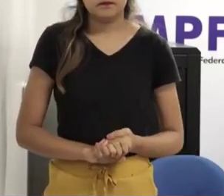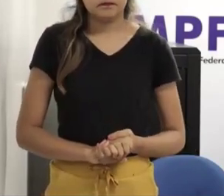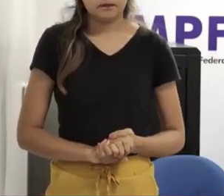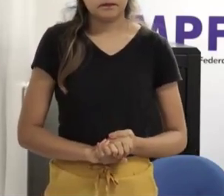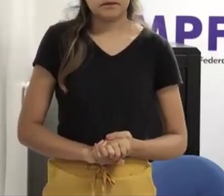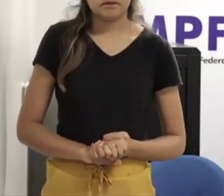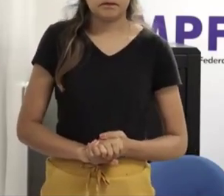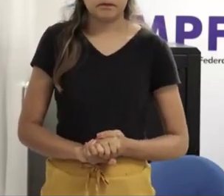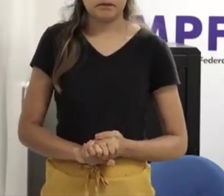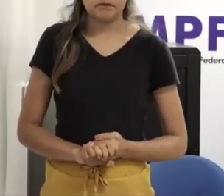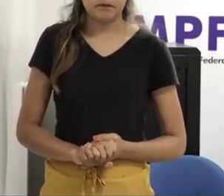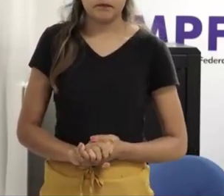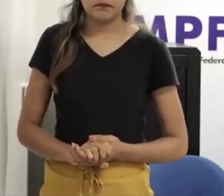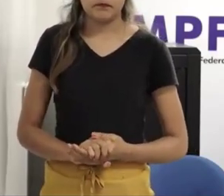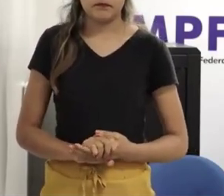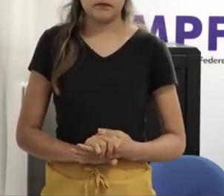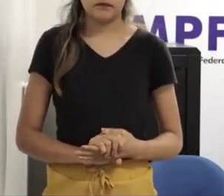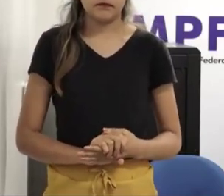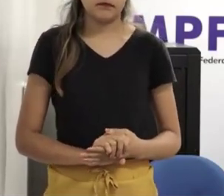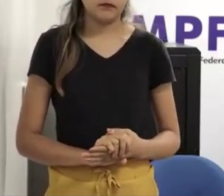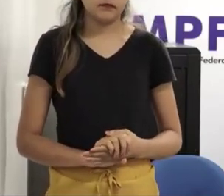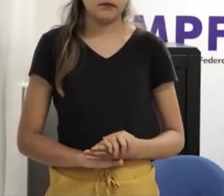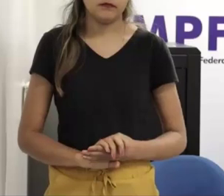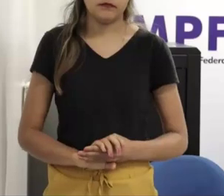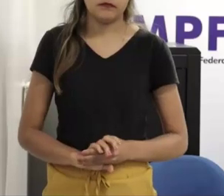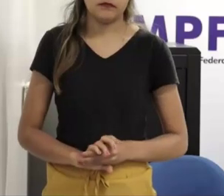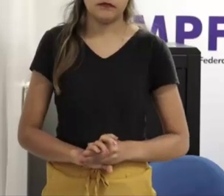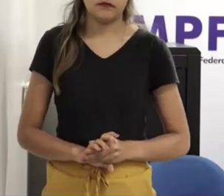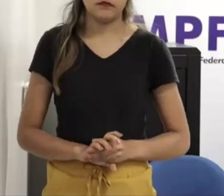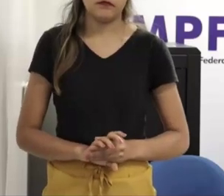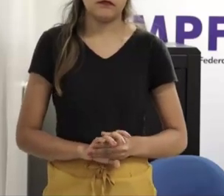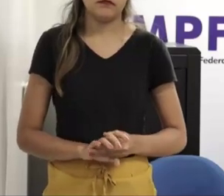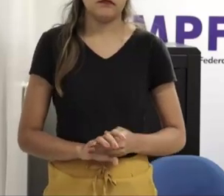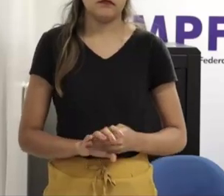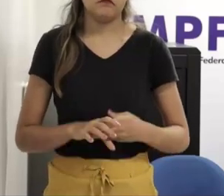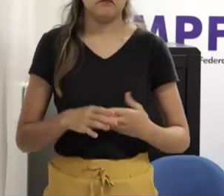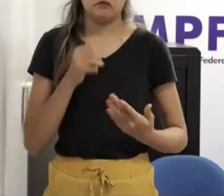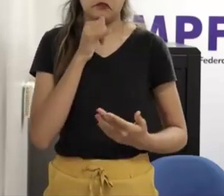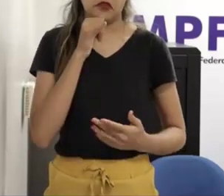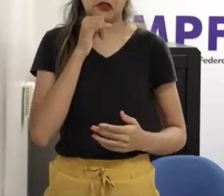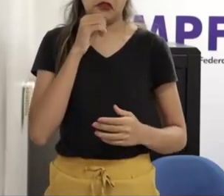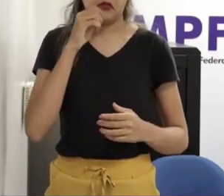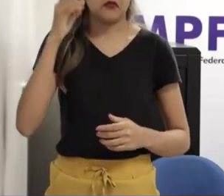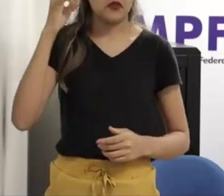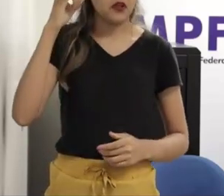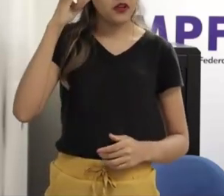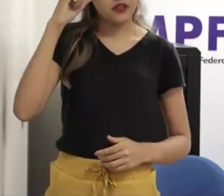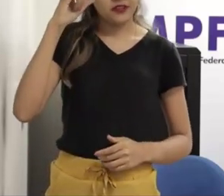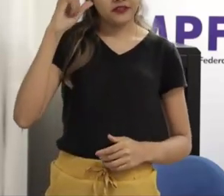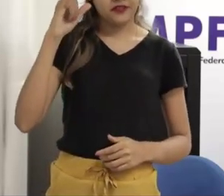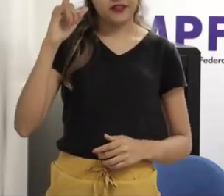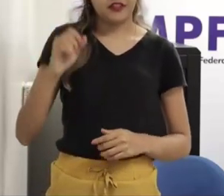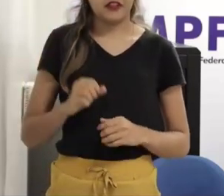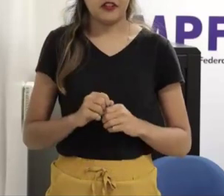novo campanhas às vezes eu fico pensando né é instagram tem publicidade de tudo não tem publicidade governamental assim